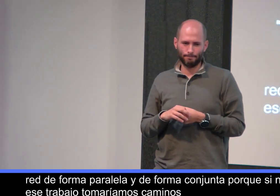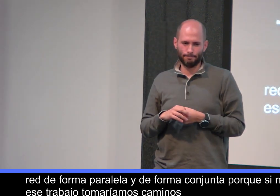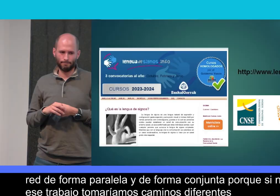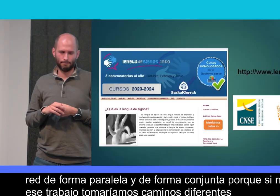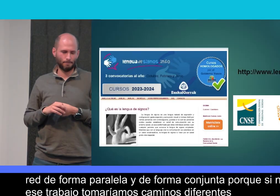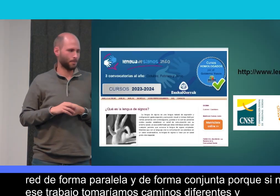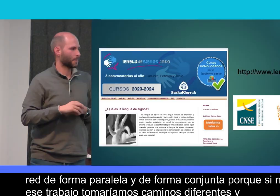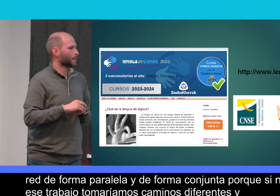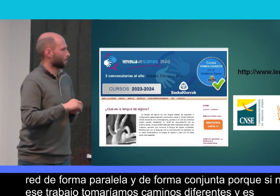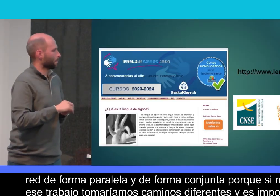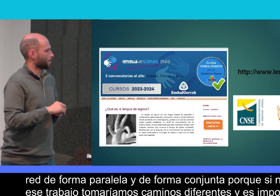es importante la unidad.